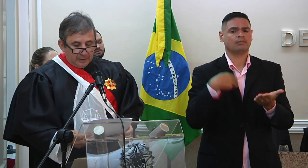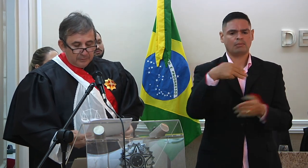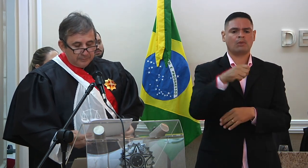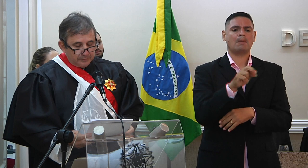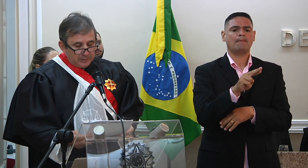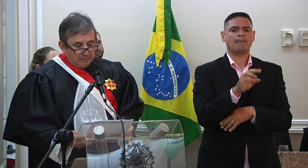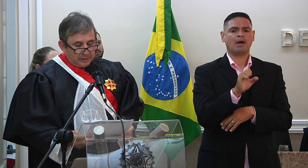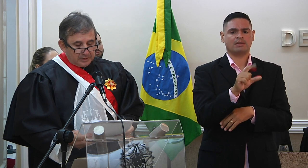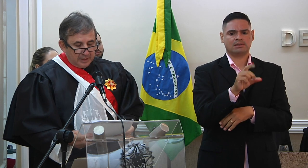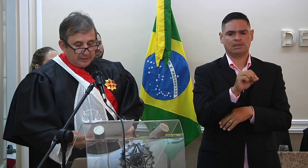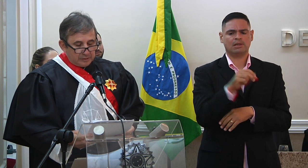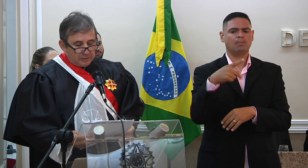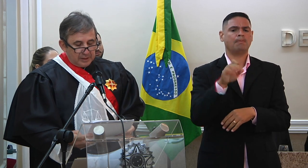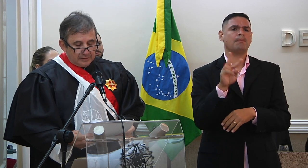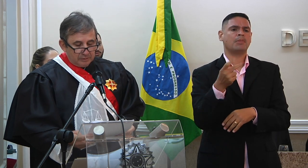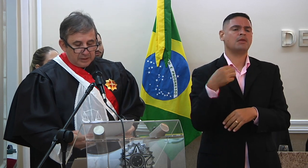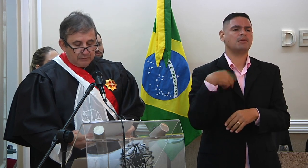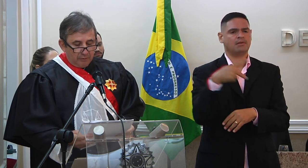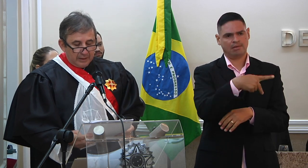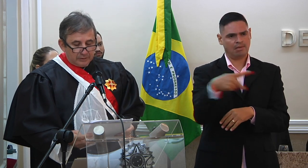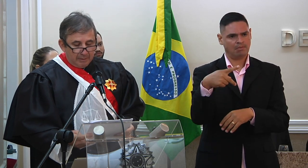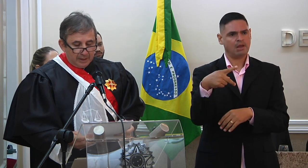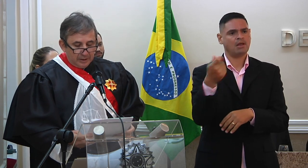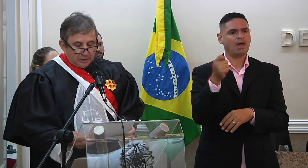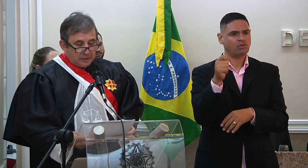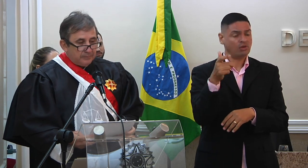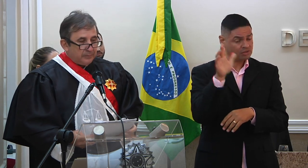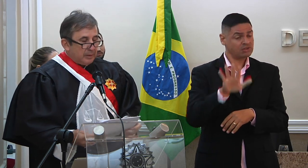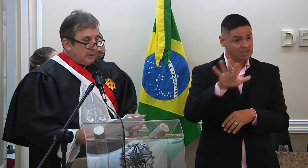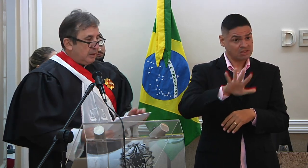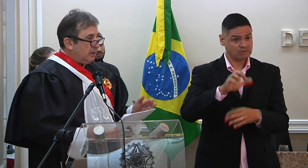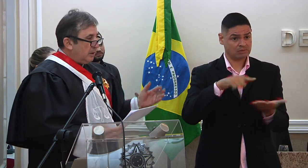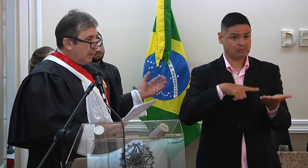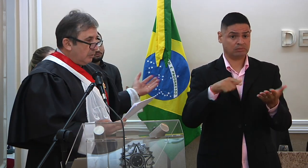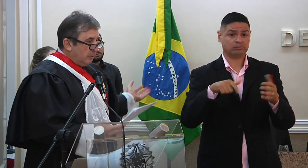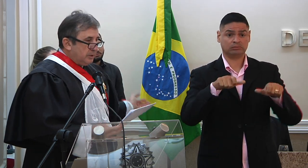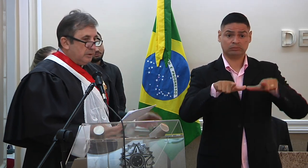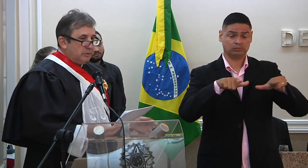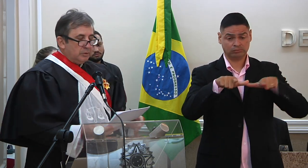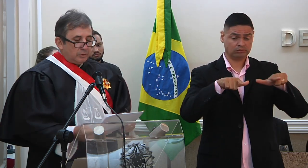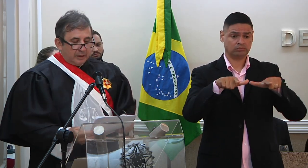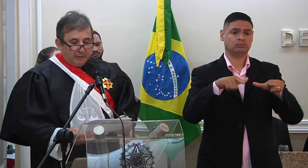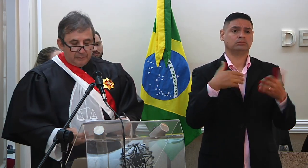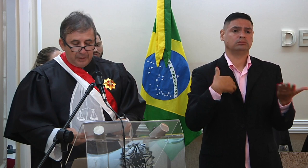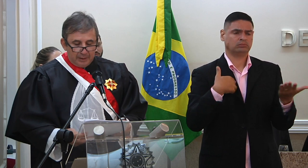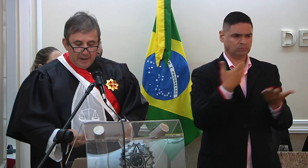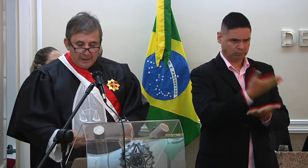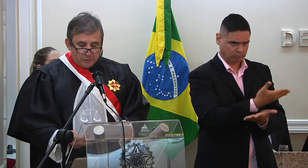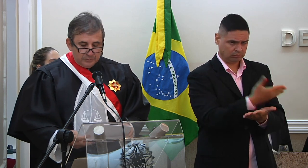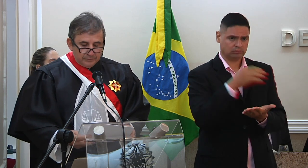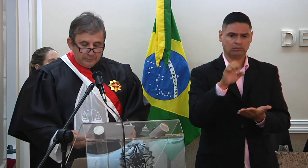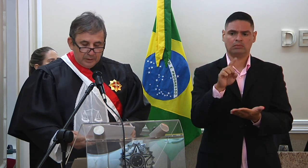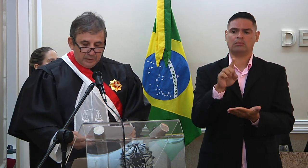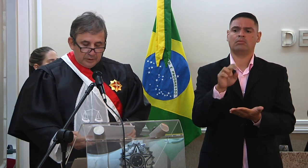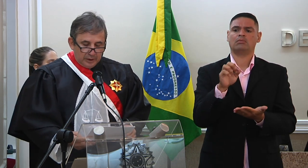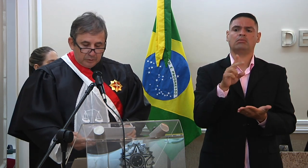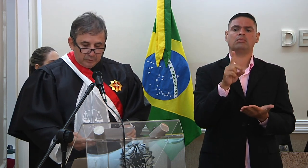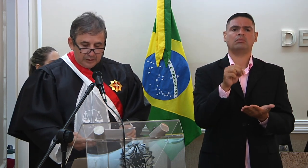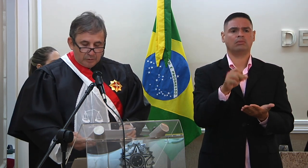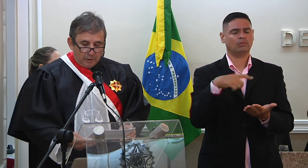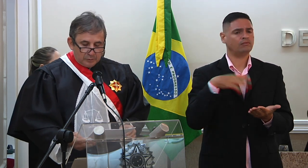Marcelo Pinheiro, presidente da Associação dos Advogados Trabalhistas, e em nome do doutor Eduardo Pragmácio,